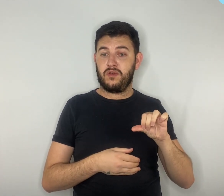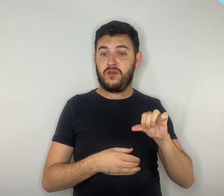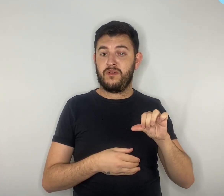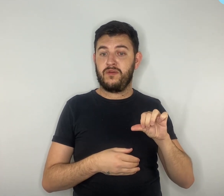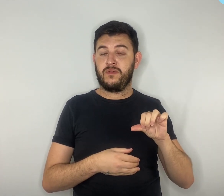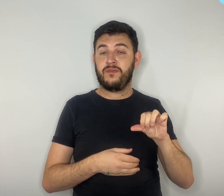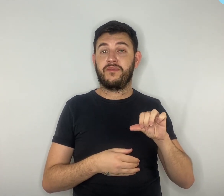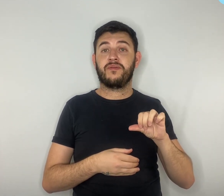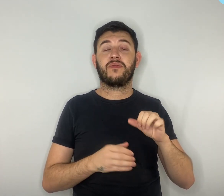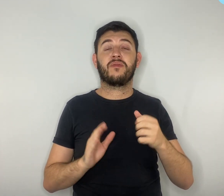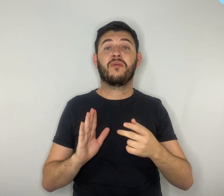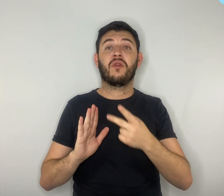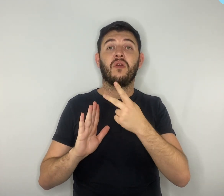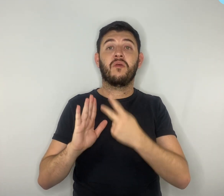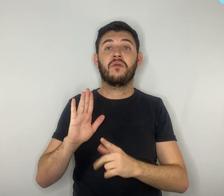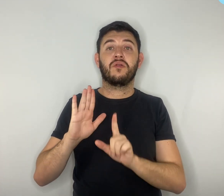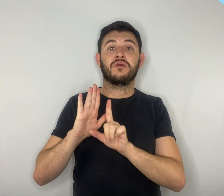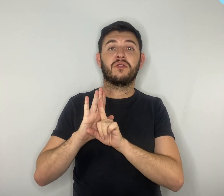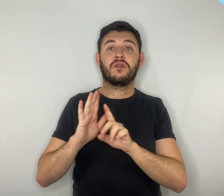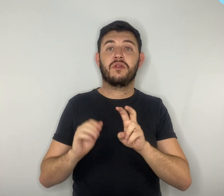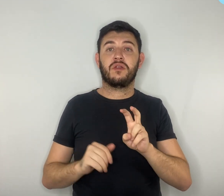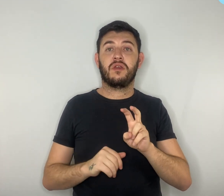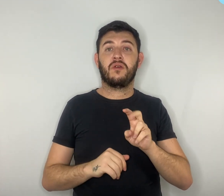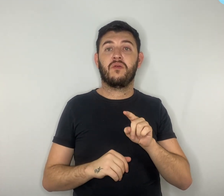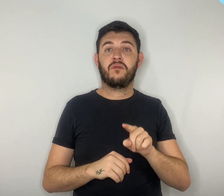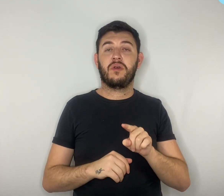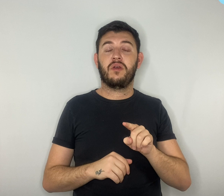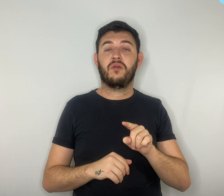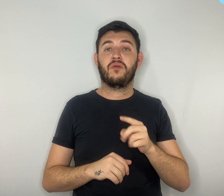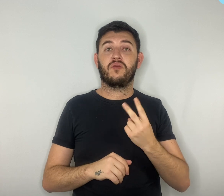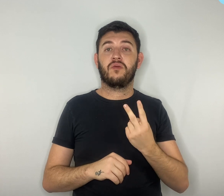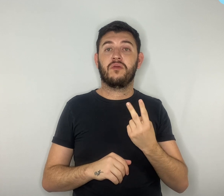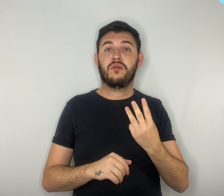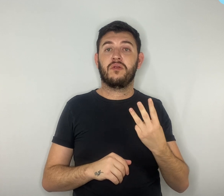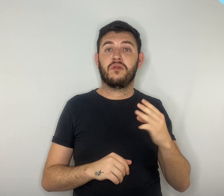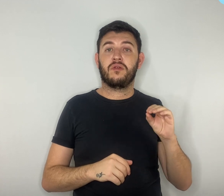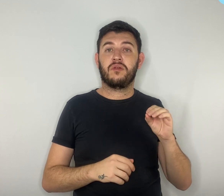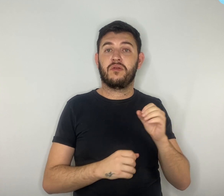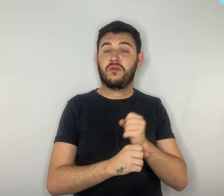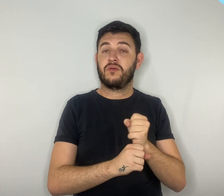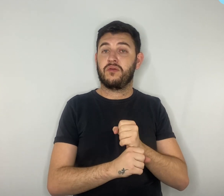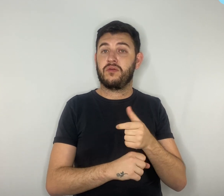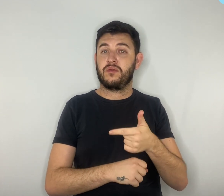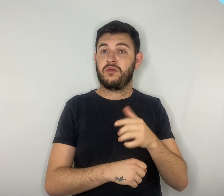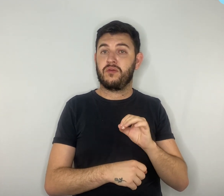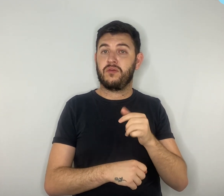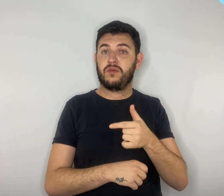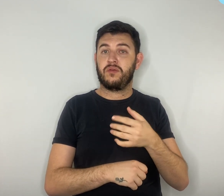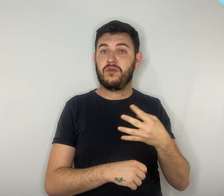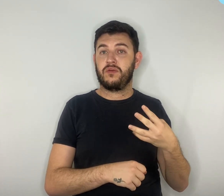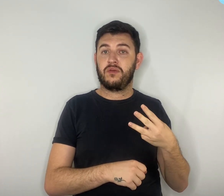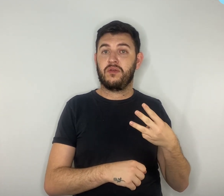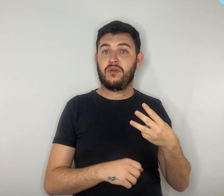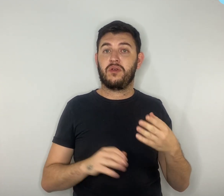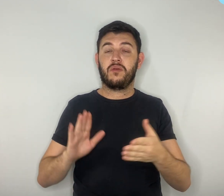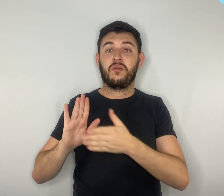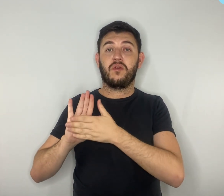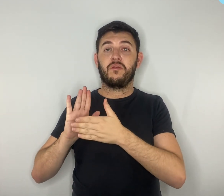-2023, que prevê nova reforma do ensino médio, foi aprovado pelo plenário do